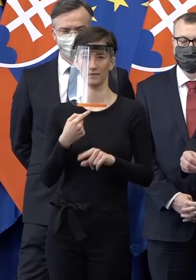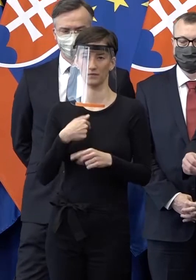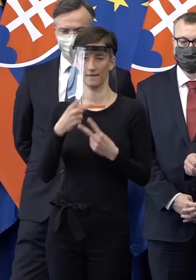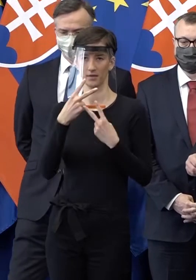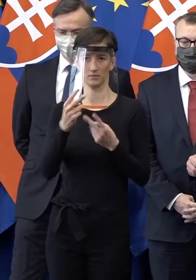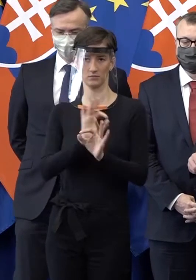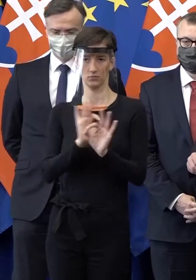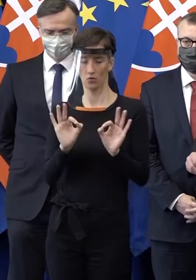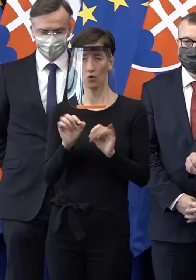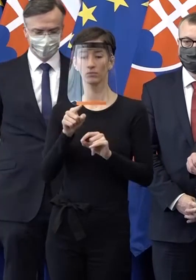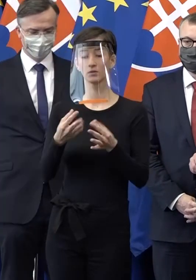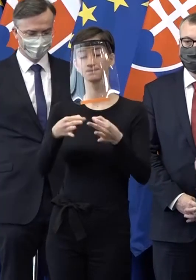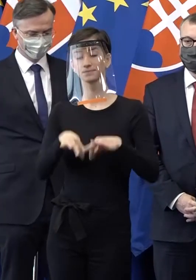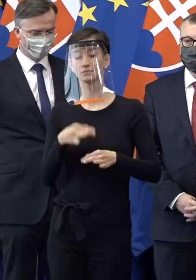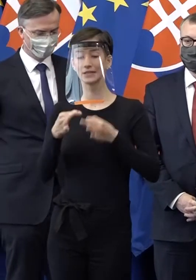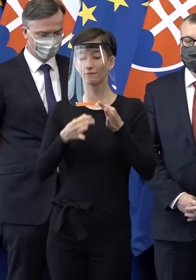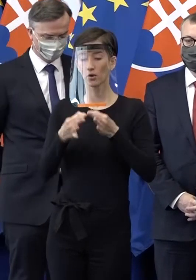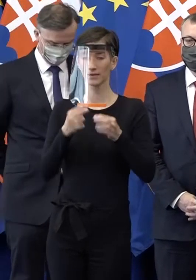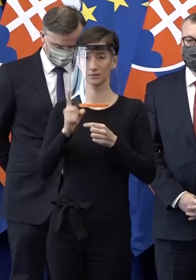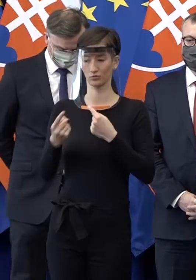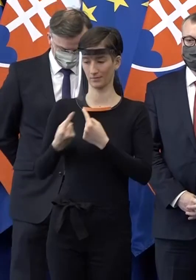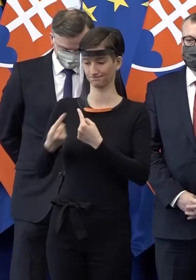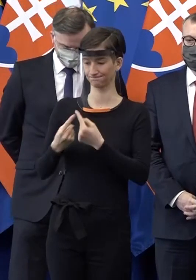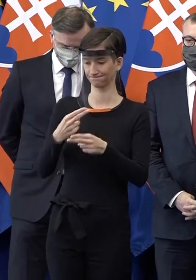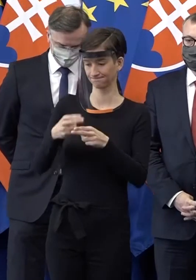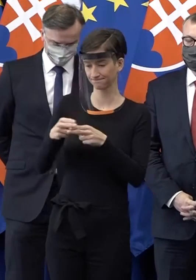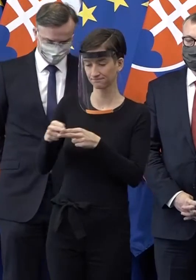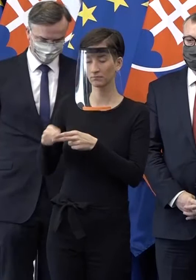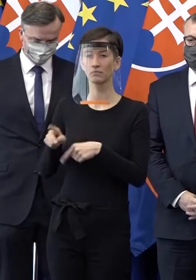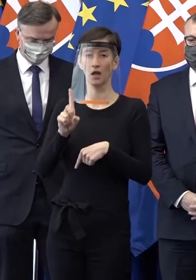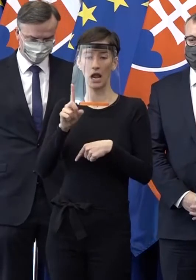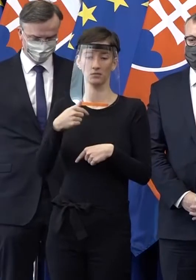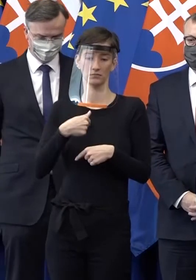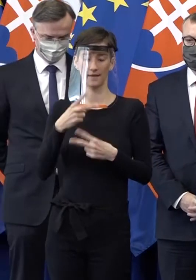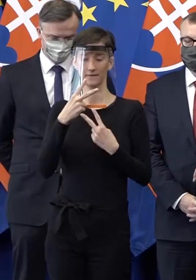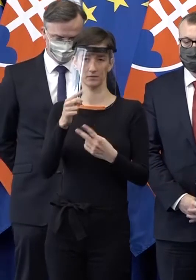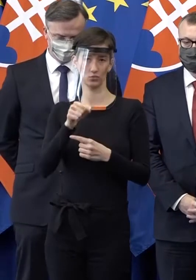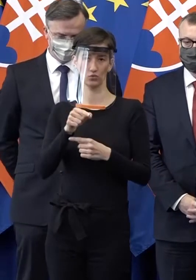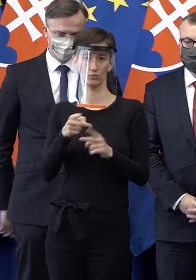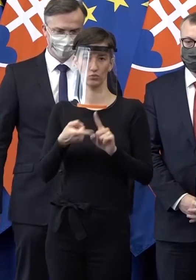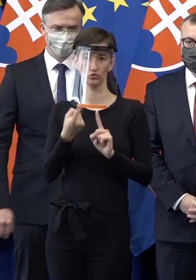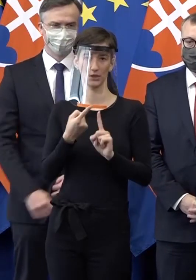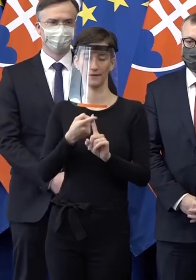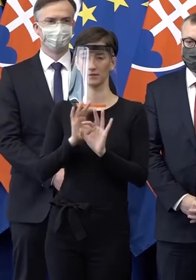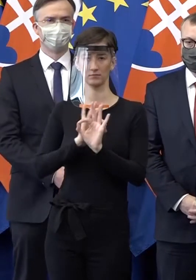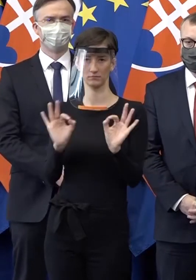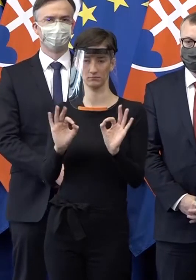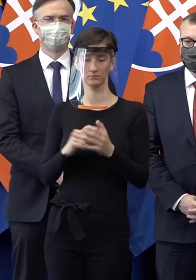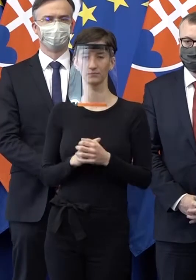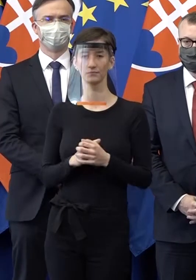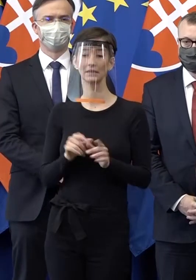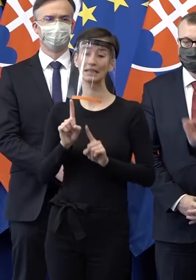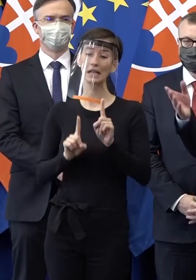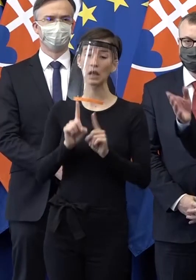Áno, to detaľné vyhotnovenie treba dohodnúť, ale vo svojej podstate považujem za oprávnené. Niektoré sa možno navzájom